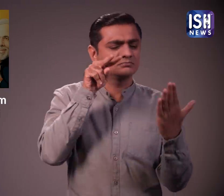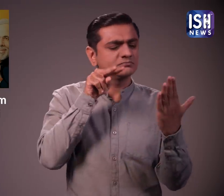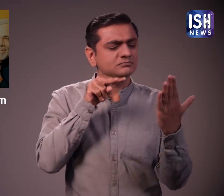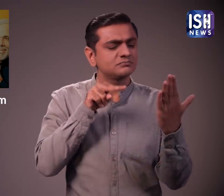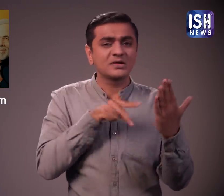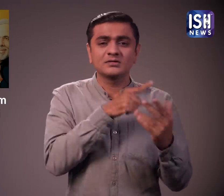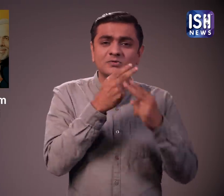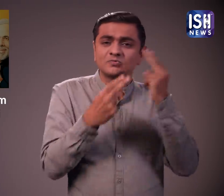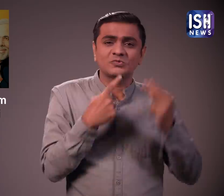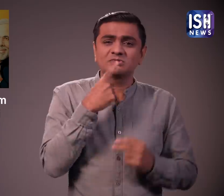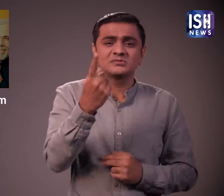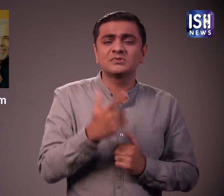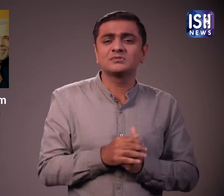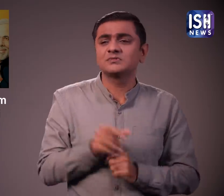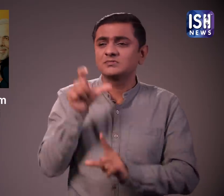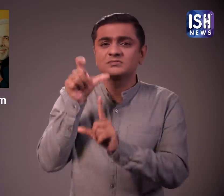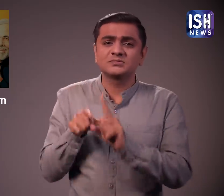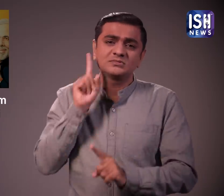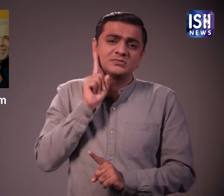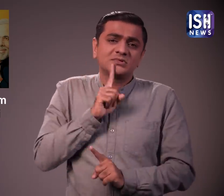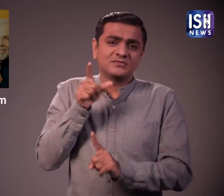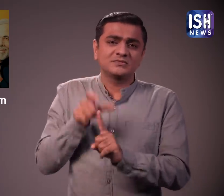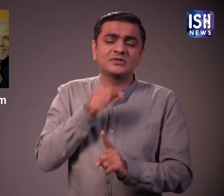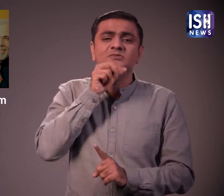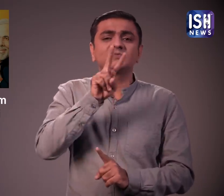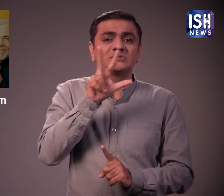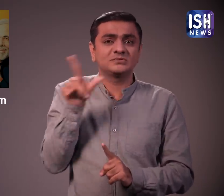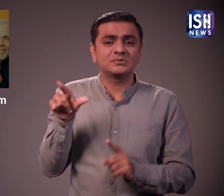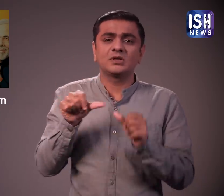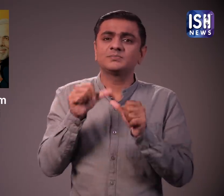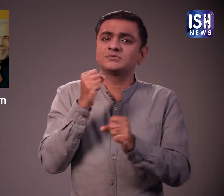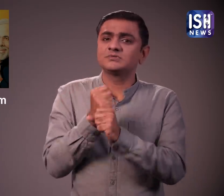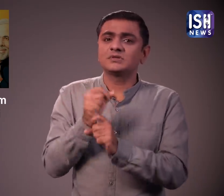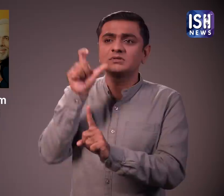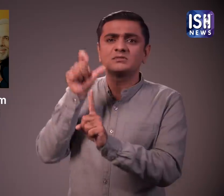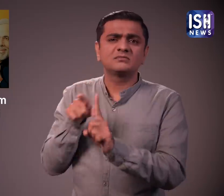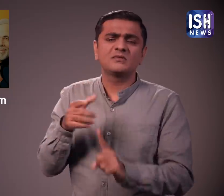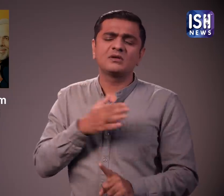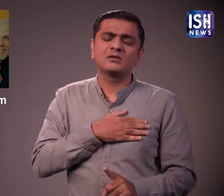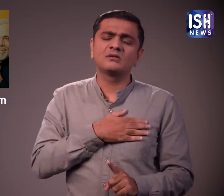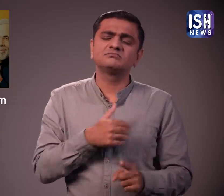पत्र में उन्होंने कहा कि एक 28 वर्षिय अभीजीत एक अजबूत देफ व्यक्ति है